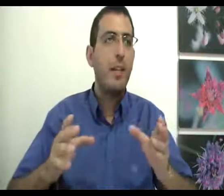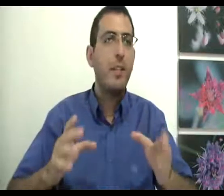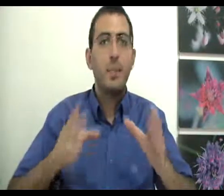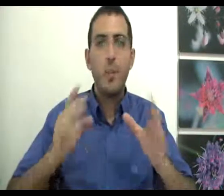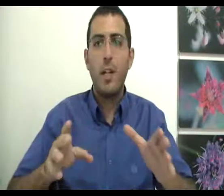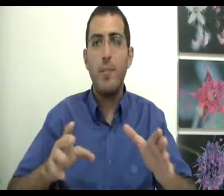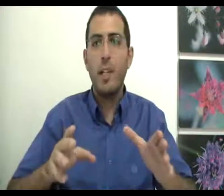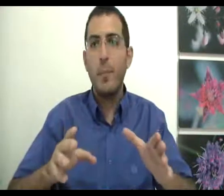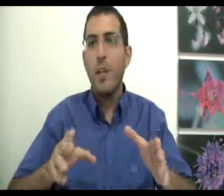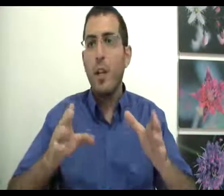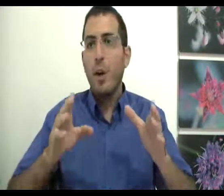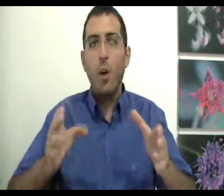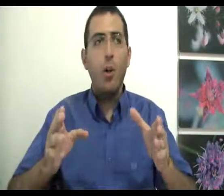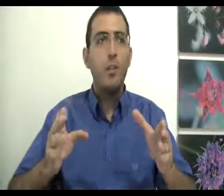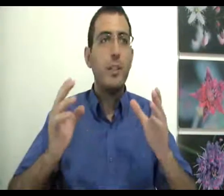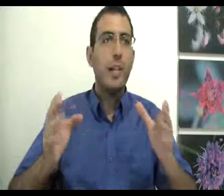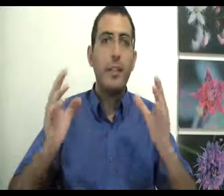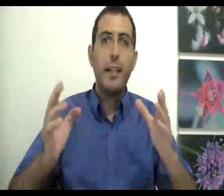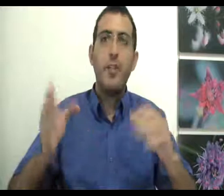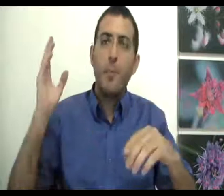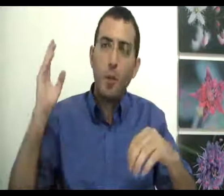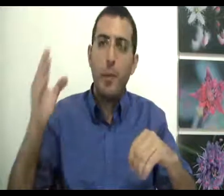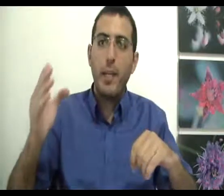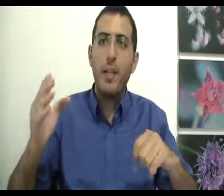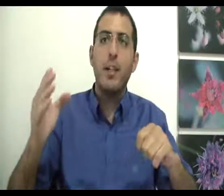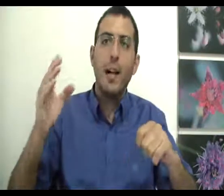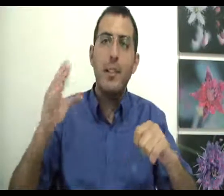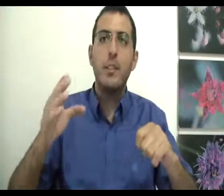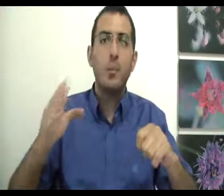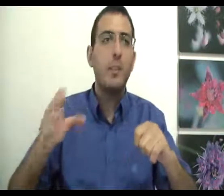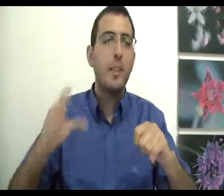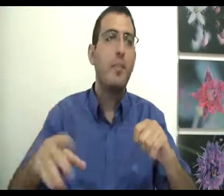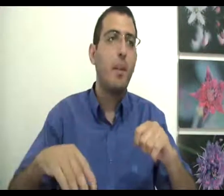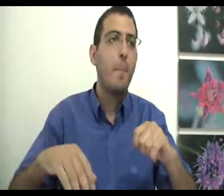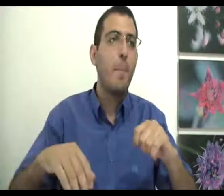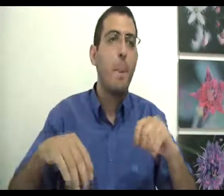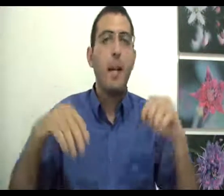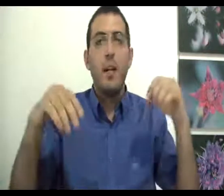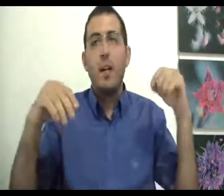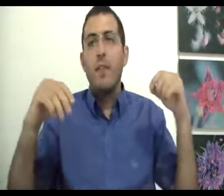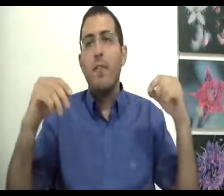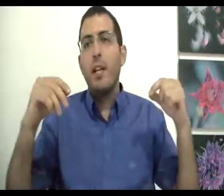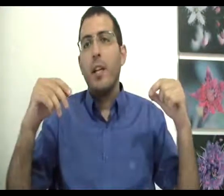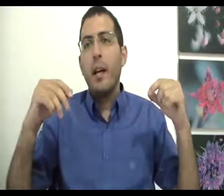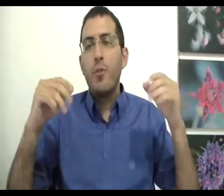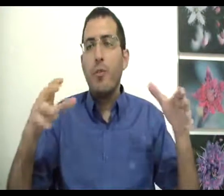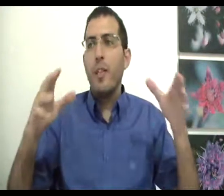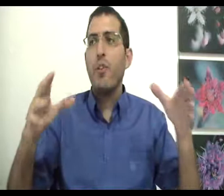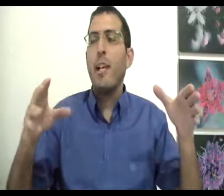ולהתפשר על דברים או שצריך להתעקש עם הראש בקיר עד שמוצאים את הדברים? והתשובה לשאלה